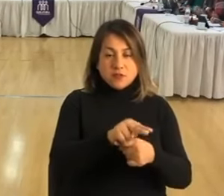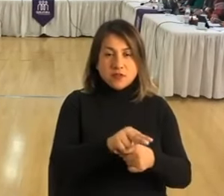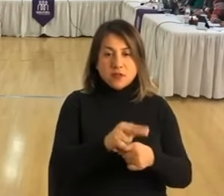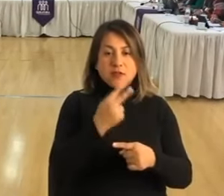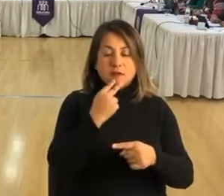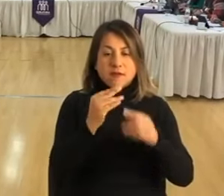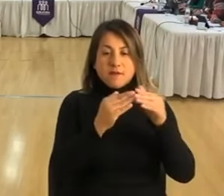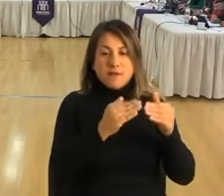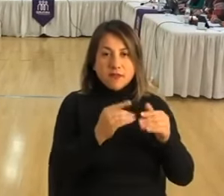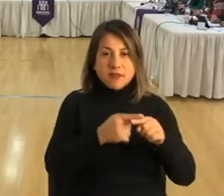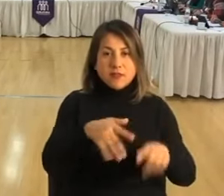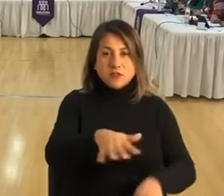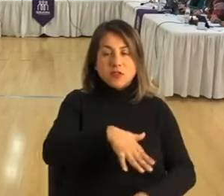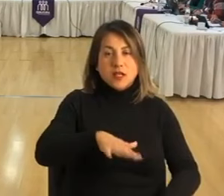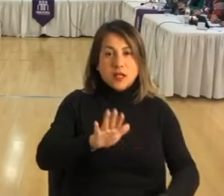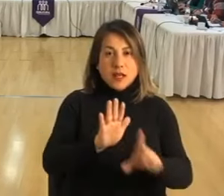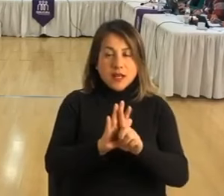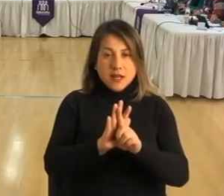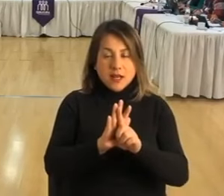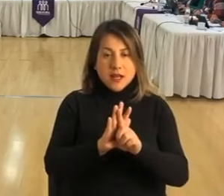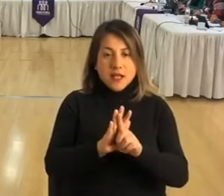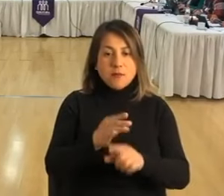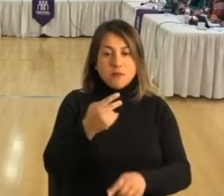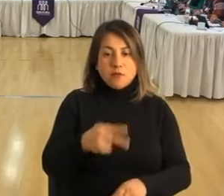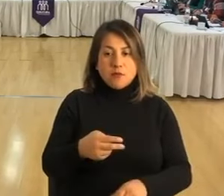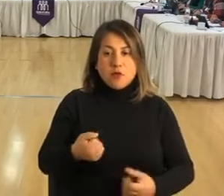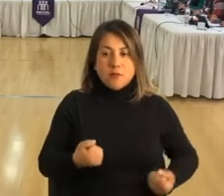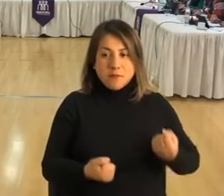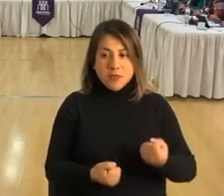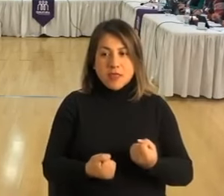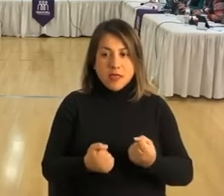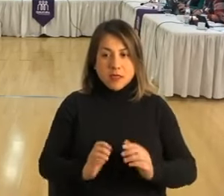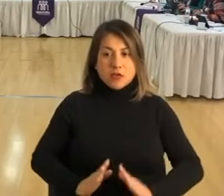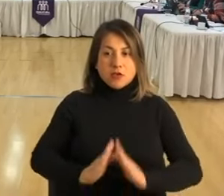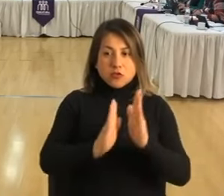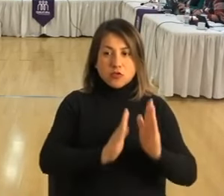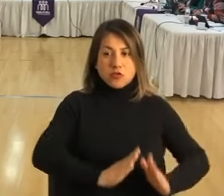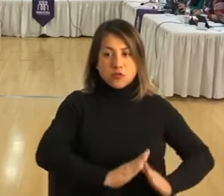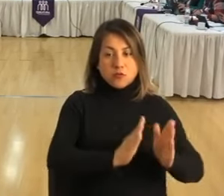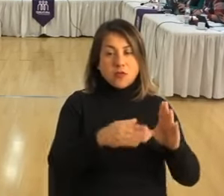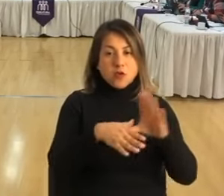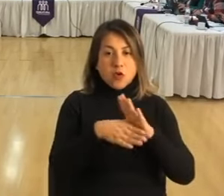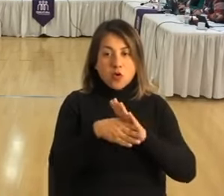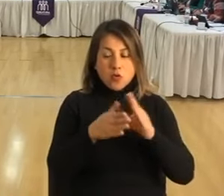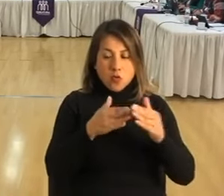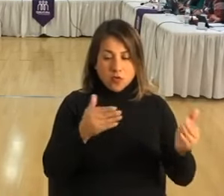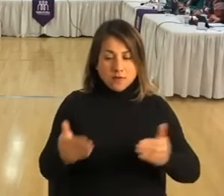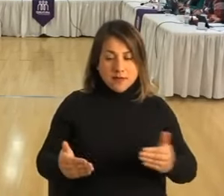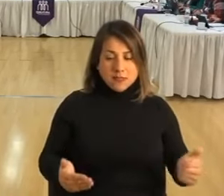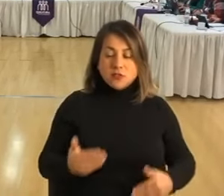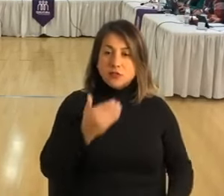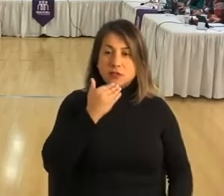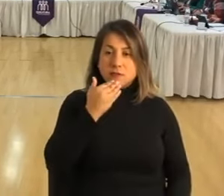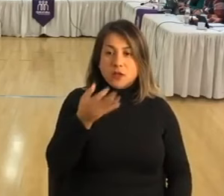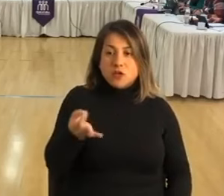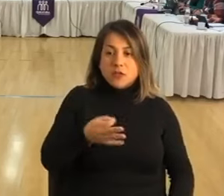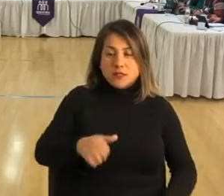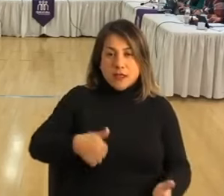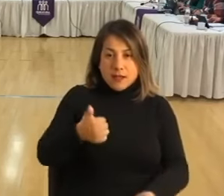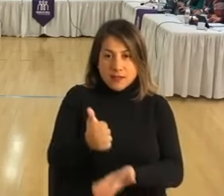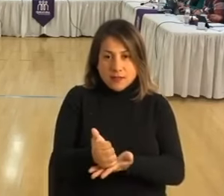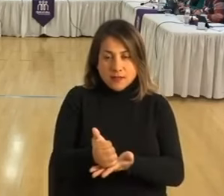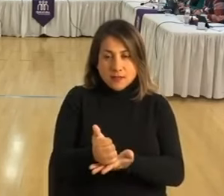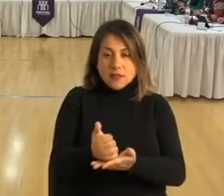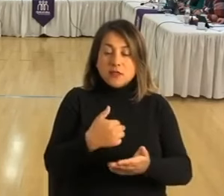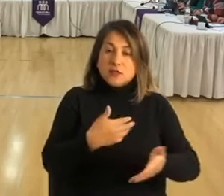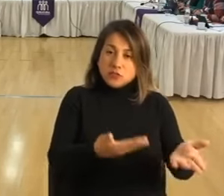y viviendas sociales, de acuerdo a la ley de copropiedad, comités de administración de condominios y también juntas de vecinos. Así como lo ha señalado la alcaldesa,